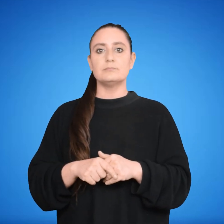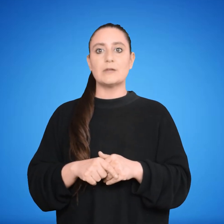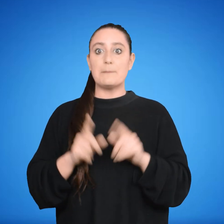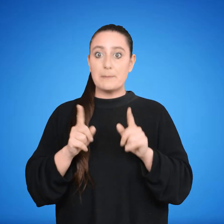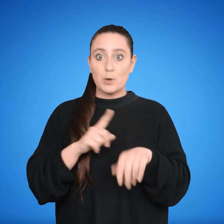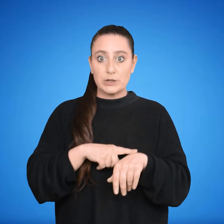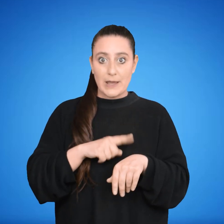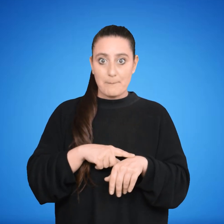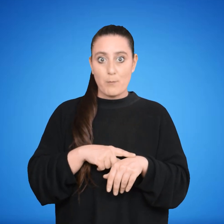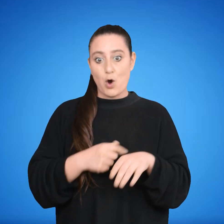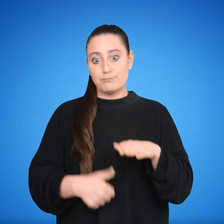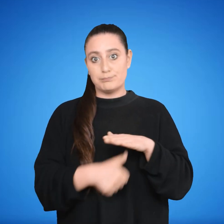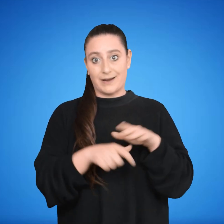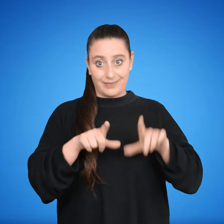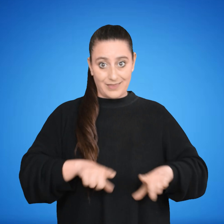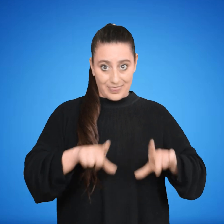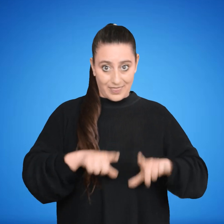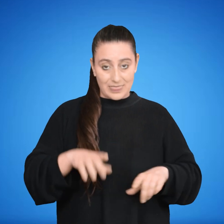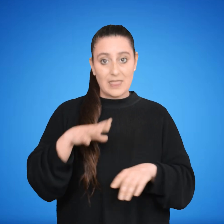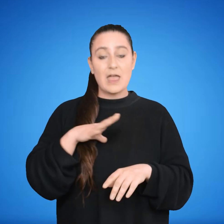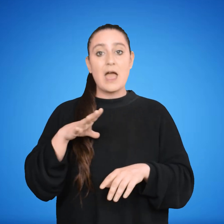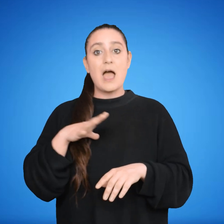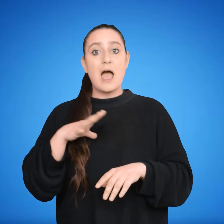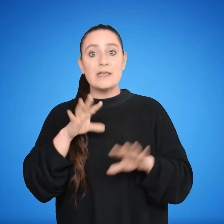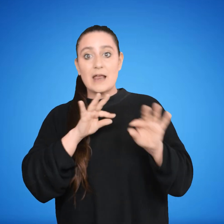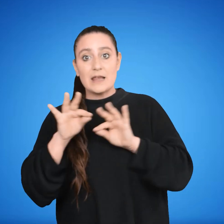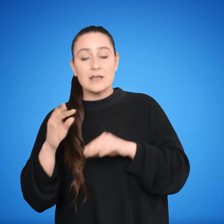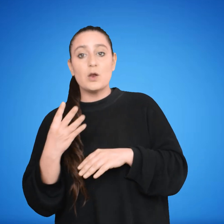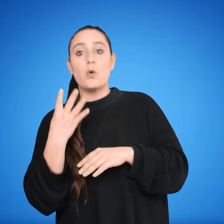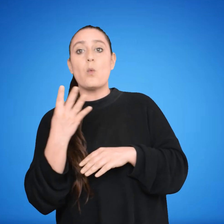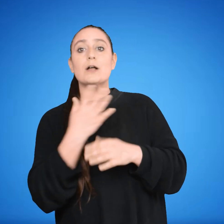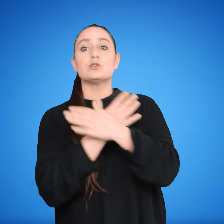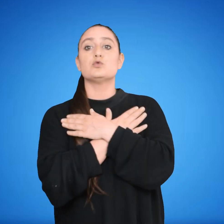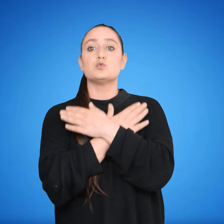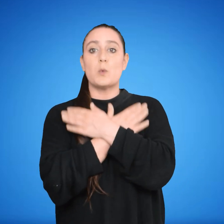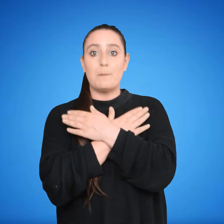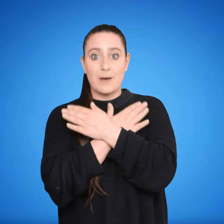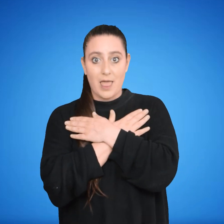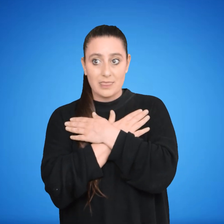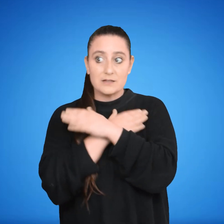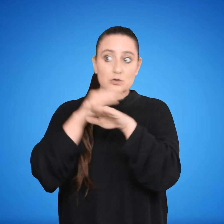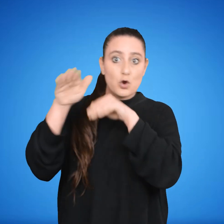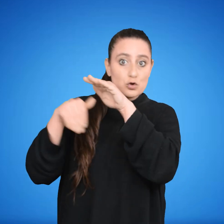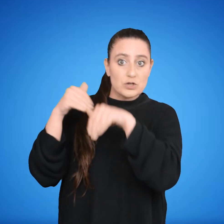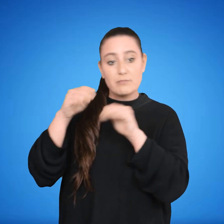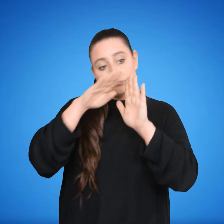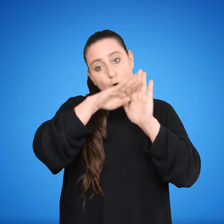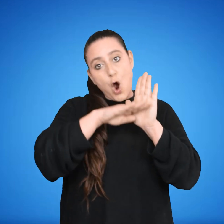Simultáneamente con el titular del cargo de intendente, se elegirán cuatro suplentes, que serán llamados por su orden a ejercer las